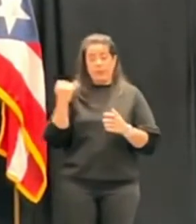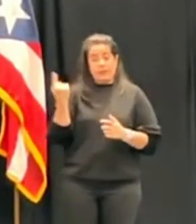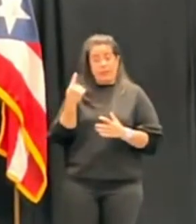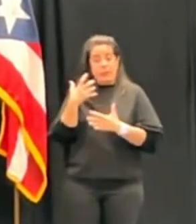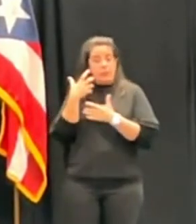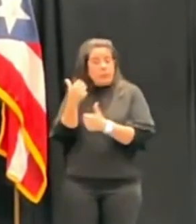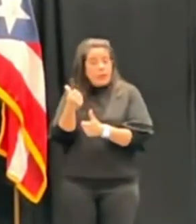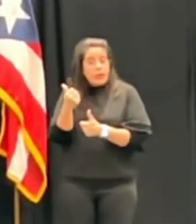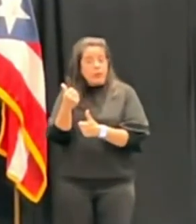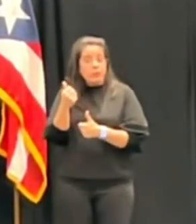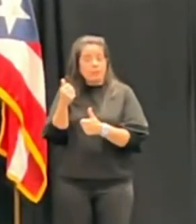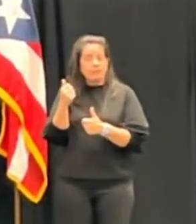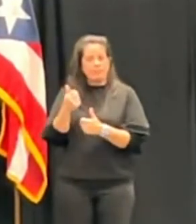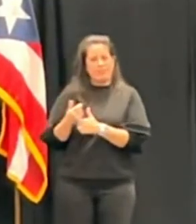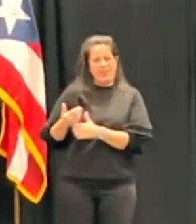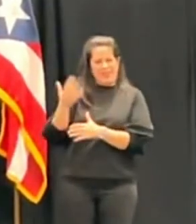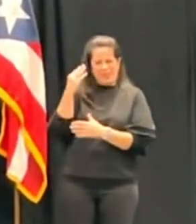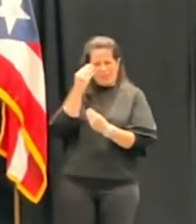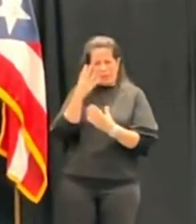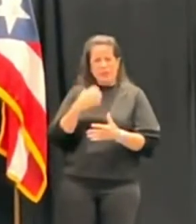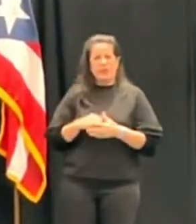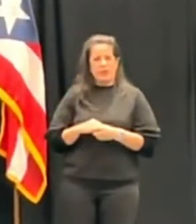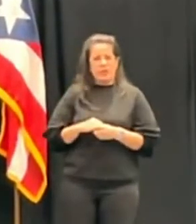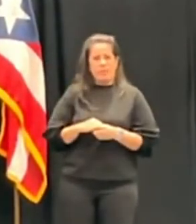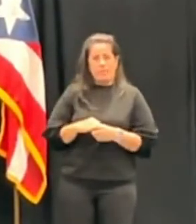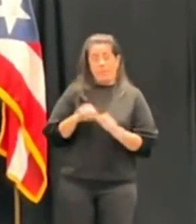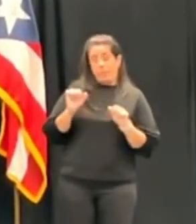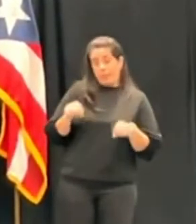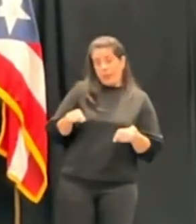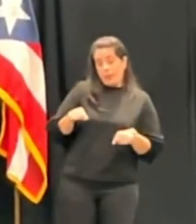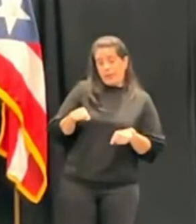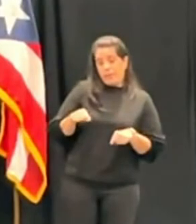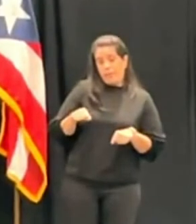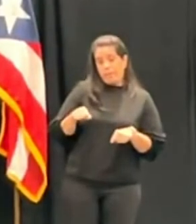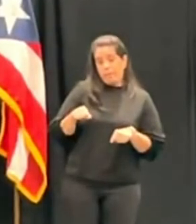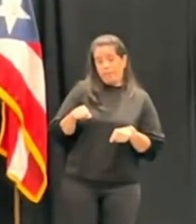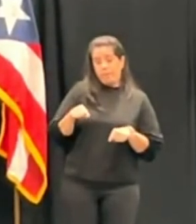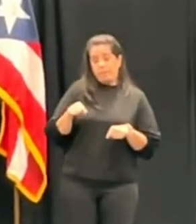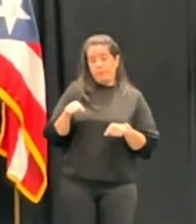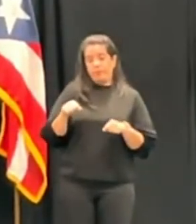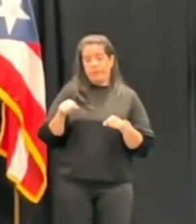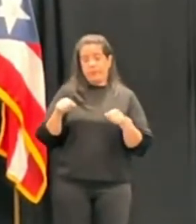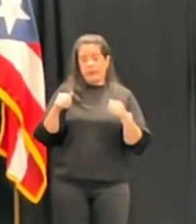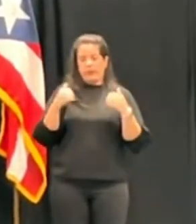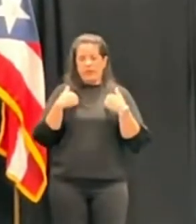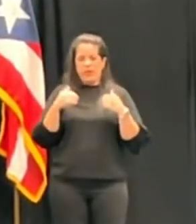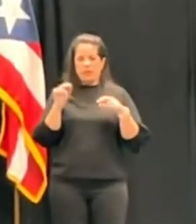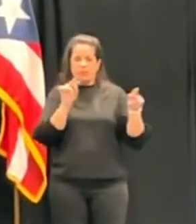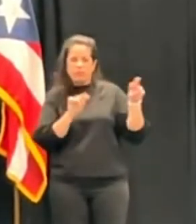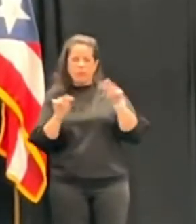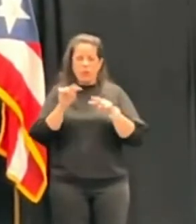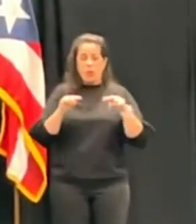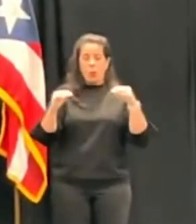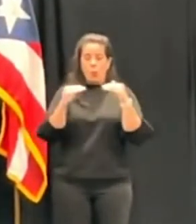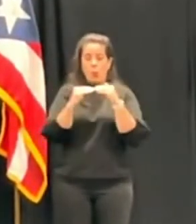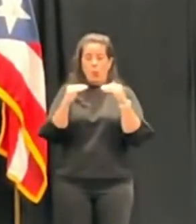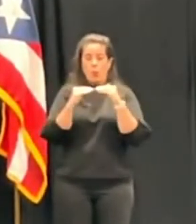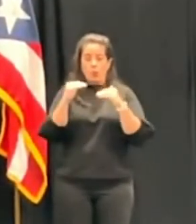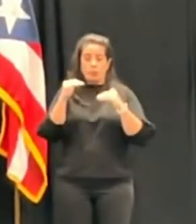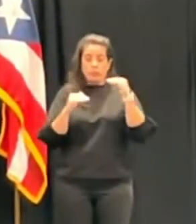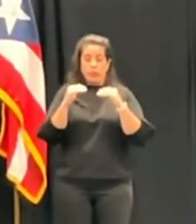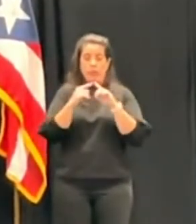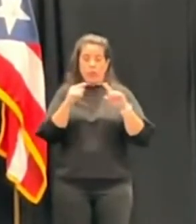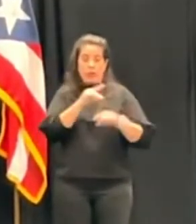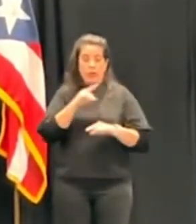en que, como he dicho anteriormente, puedan tener el análisis justo y balanceado por parte de la Asamblea Legislativa